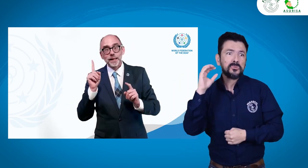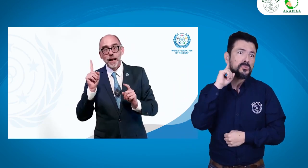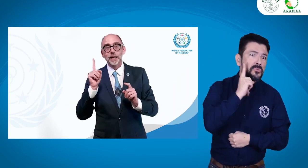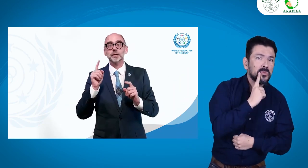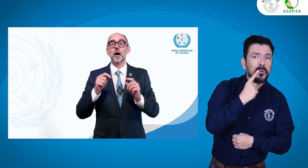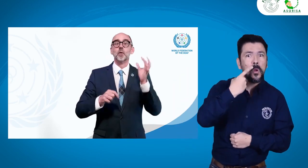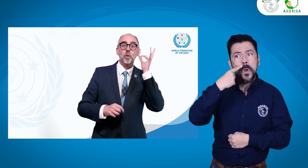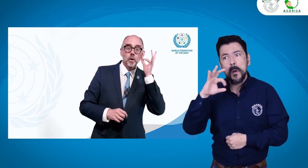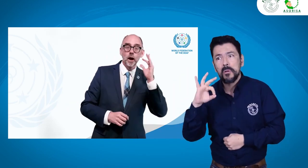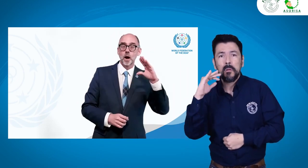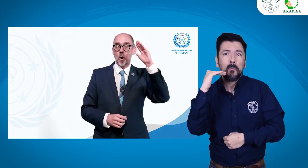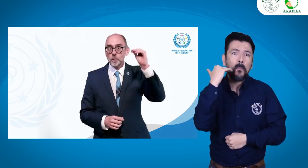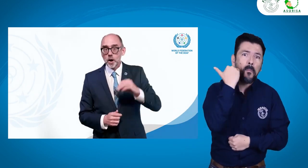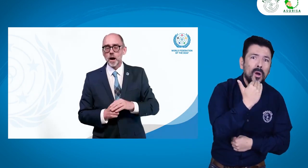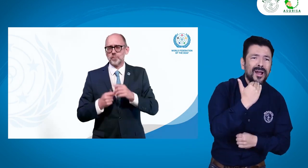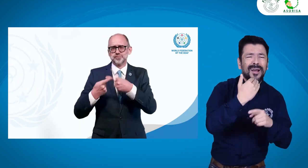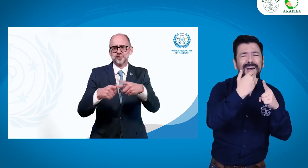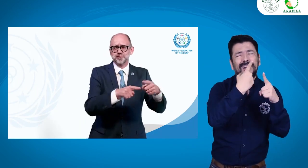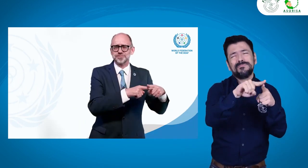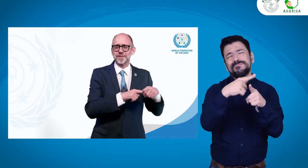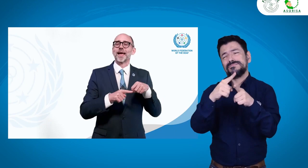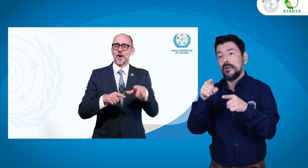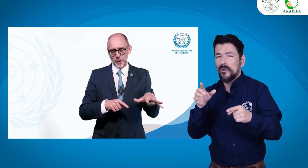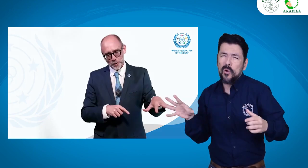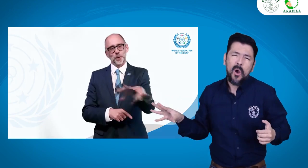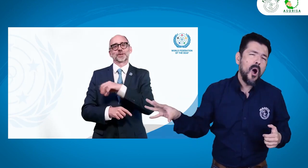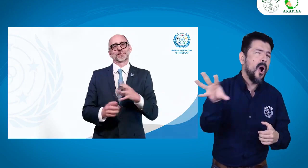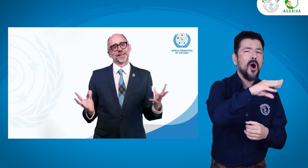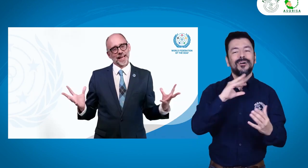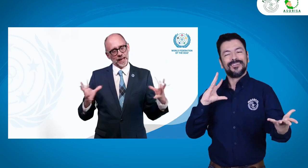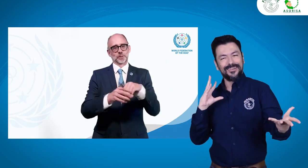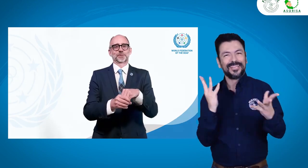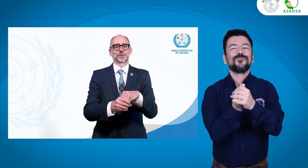oyentes, niños, niñas, que todos realmente estén incluidos.